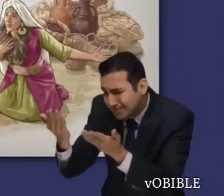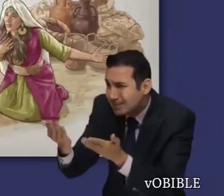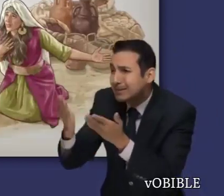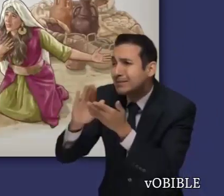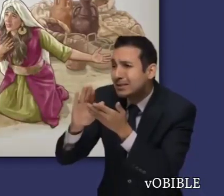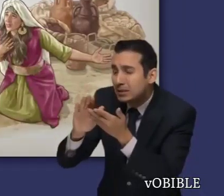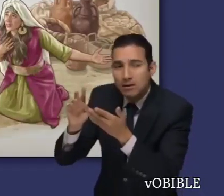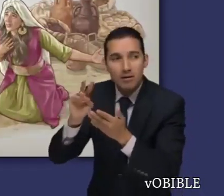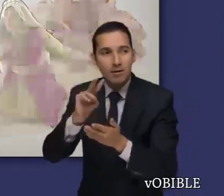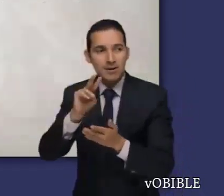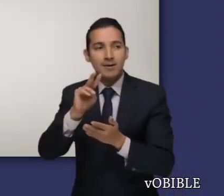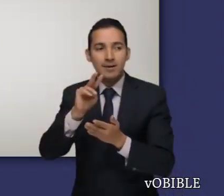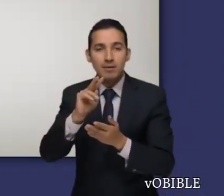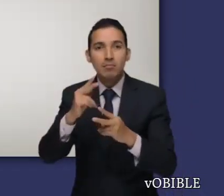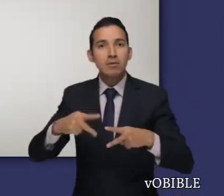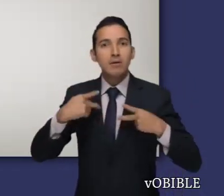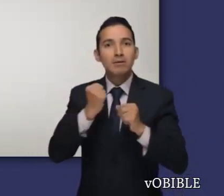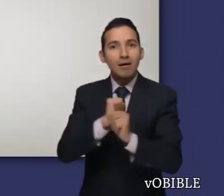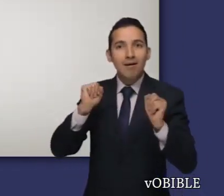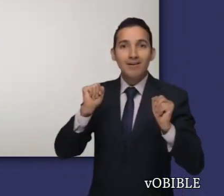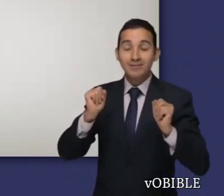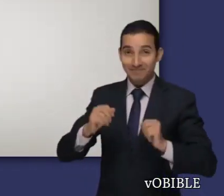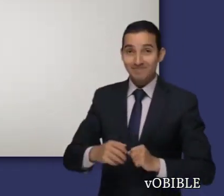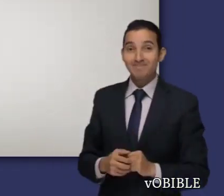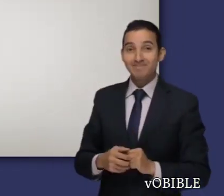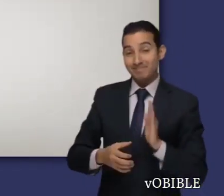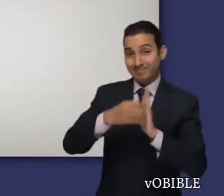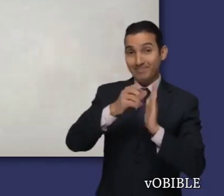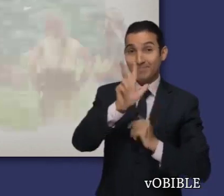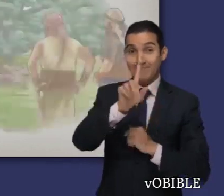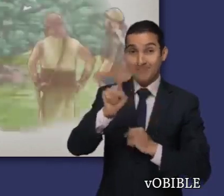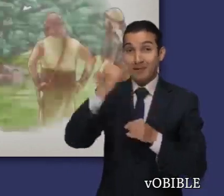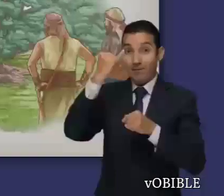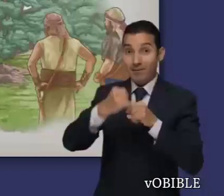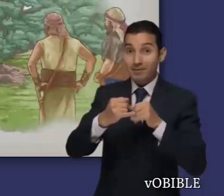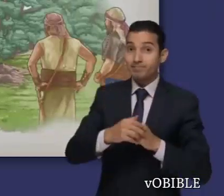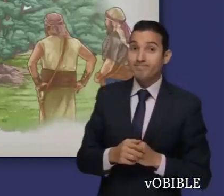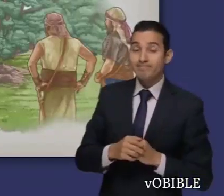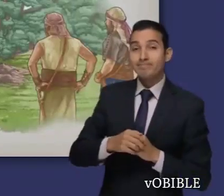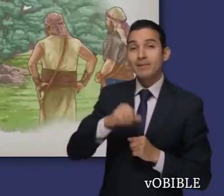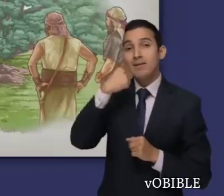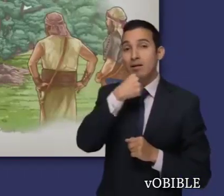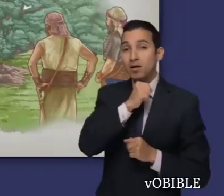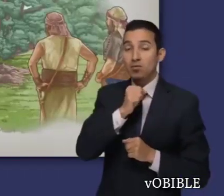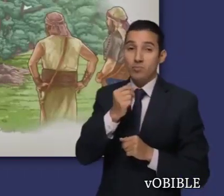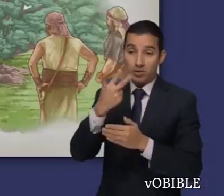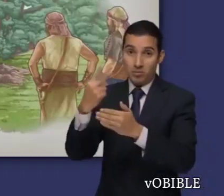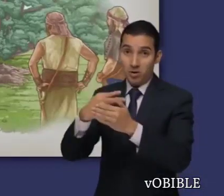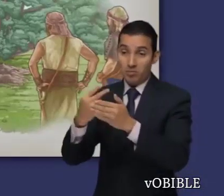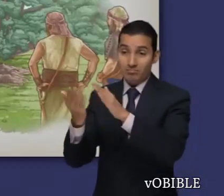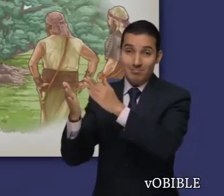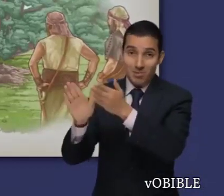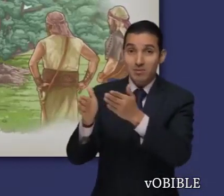y evita una tragedia. El libro termina en el capítulo 31, con la muerte de Saúl y tres de sus